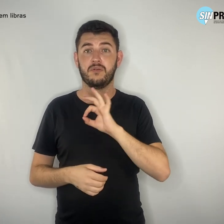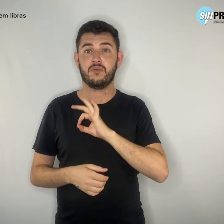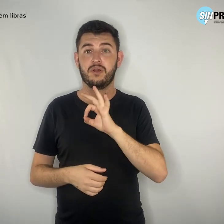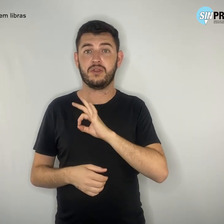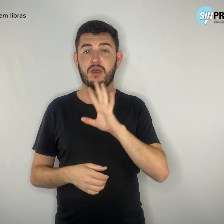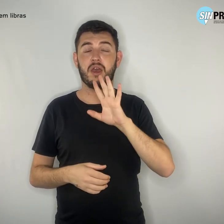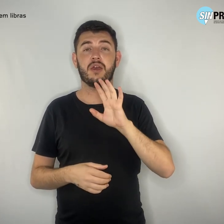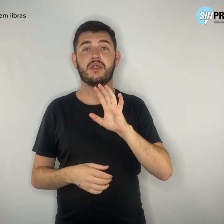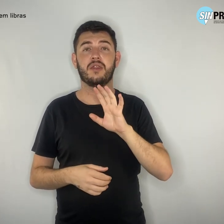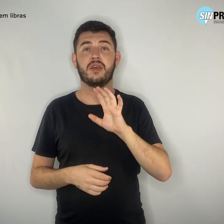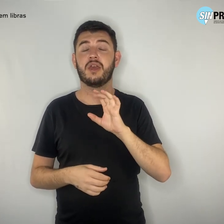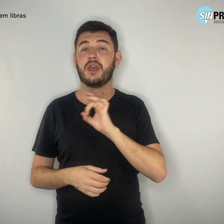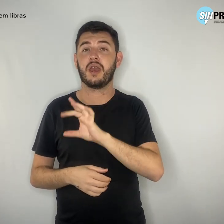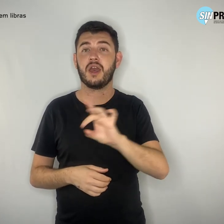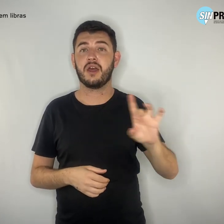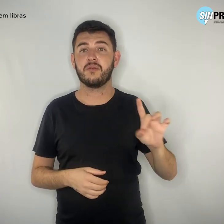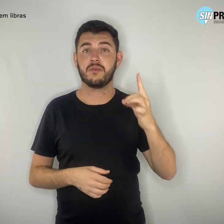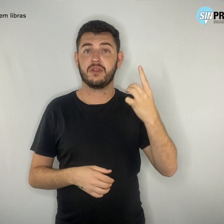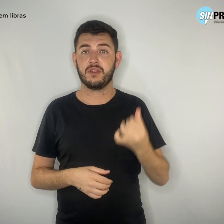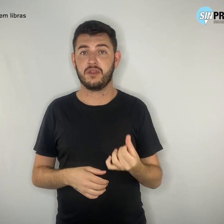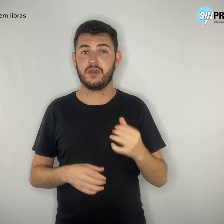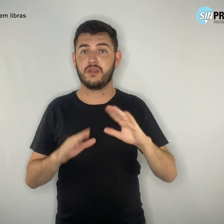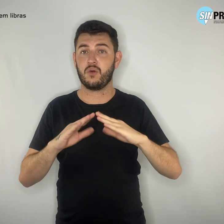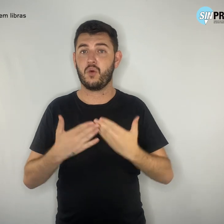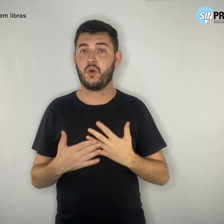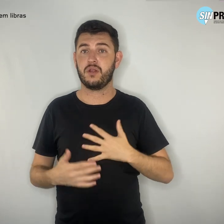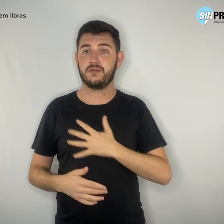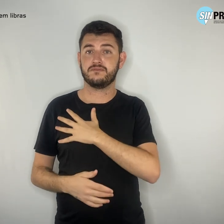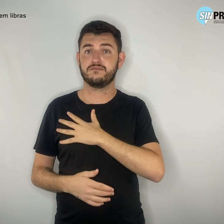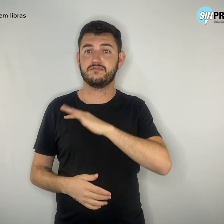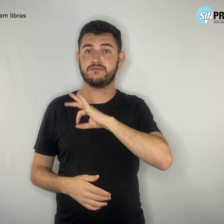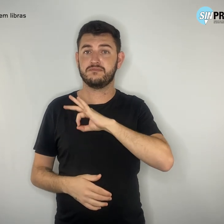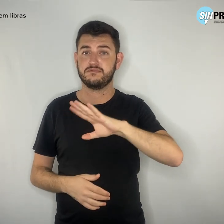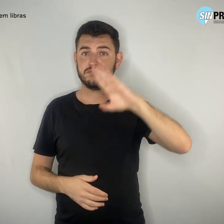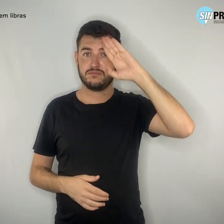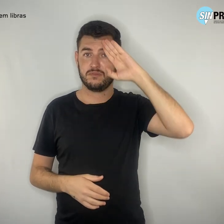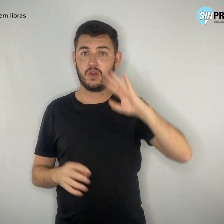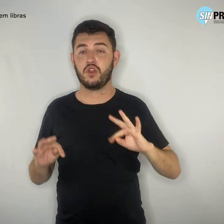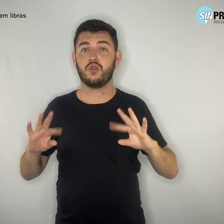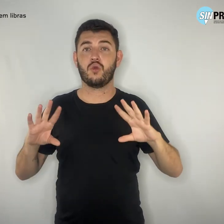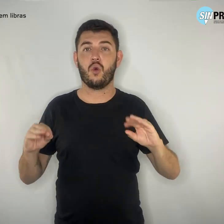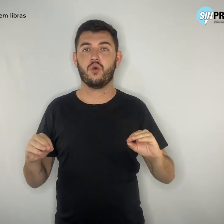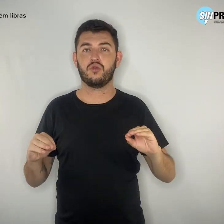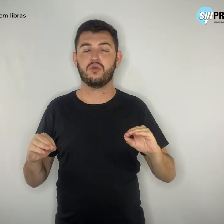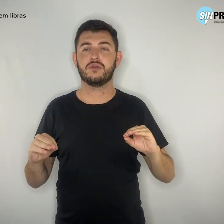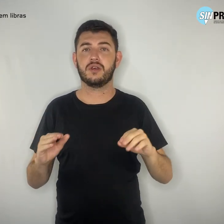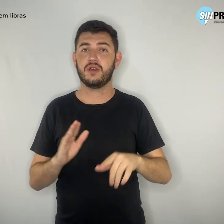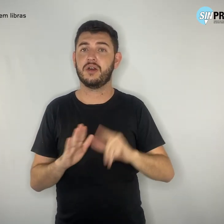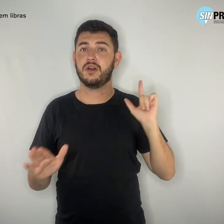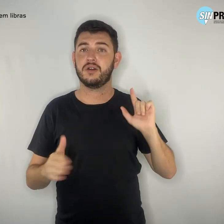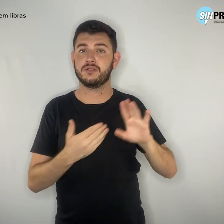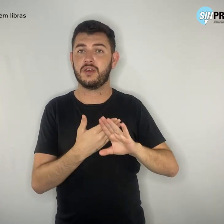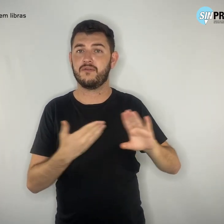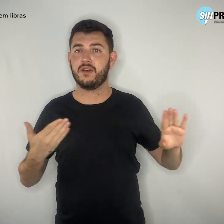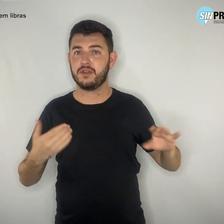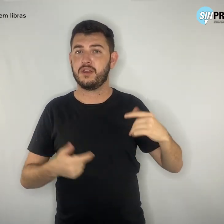militarizadas. Todos em situação de afastamento das suas atividades laborativas.